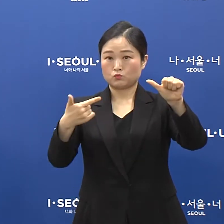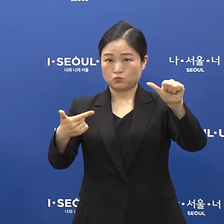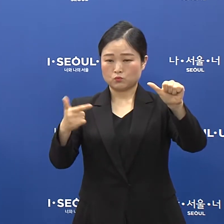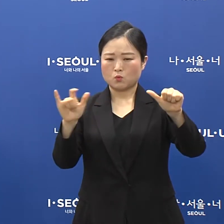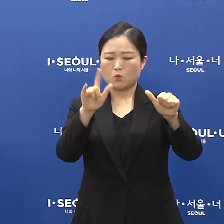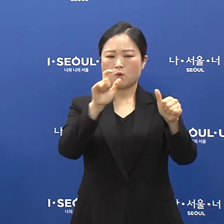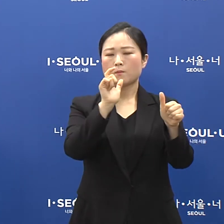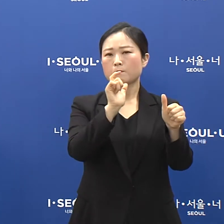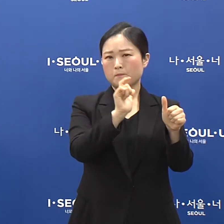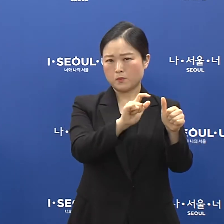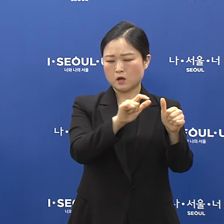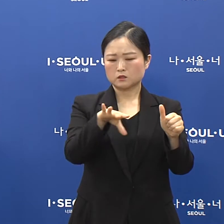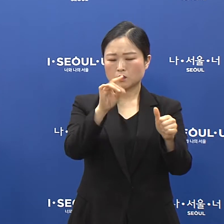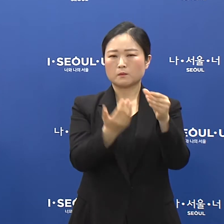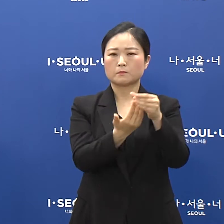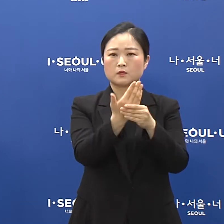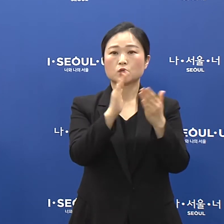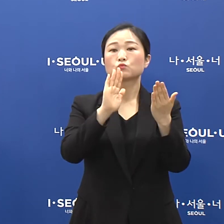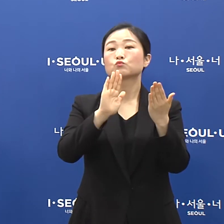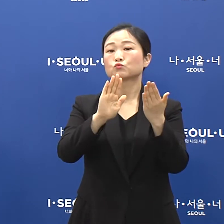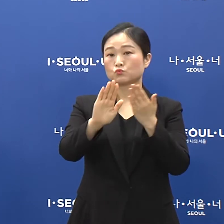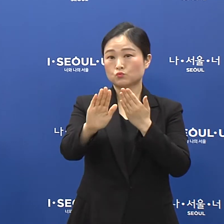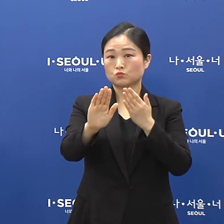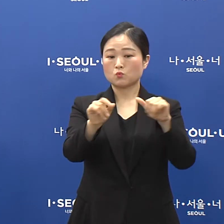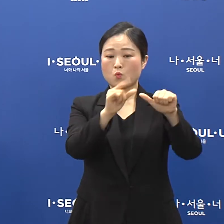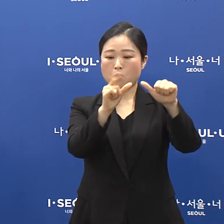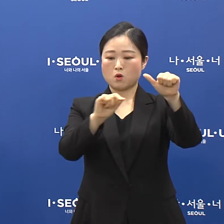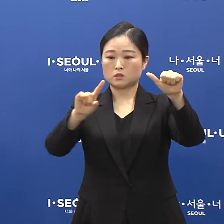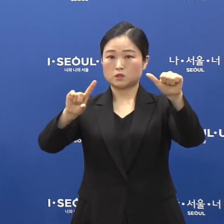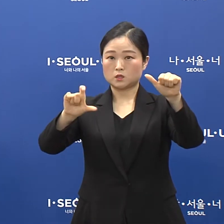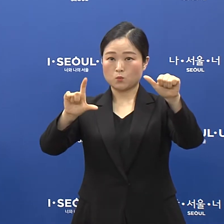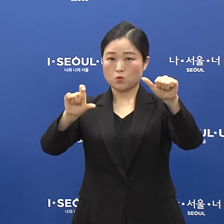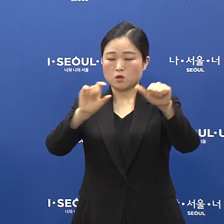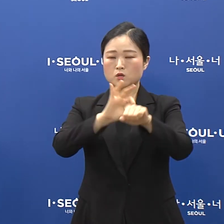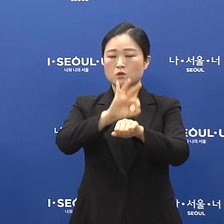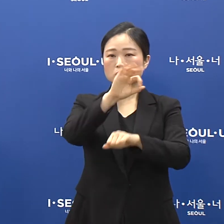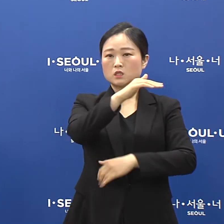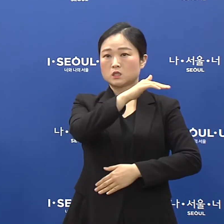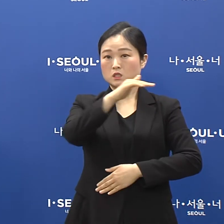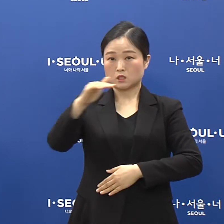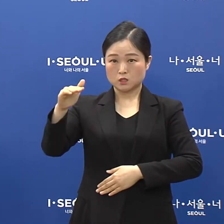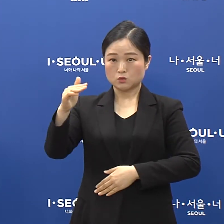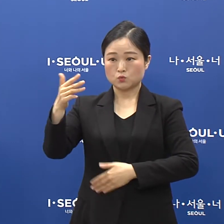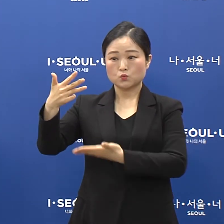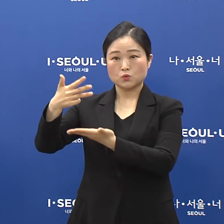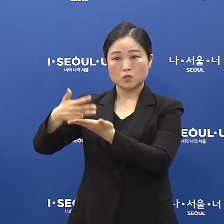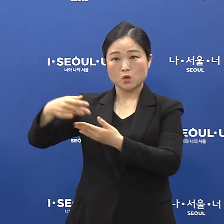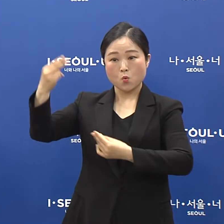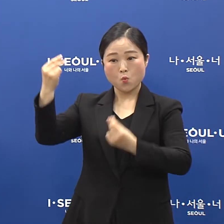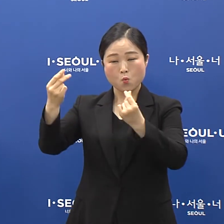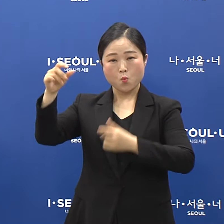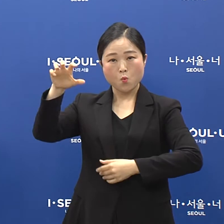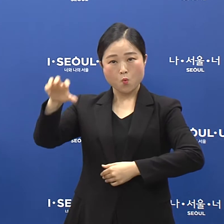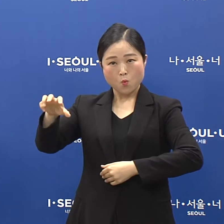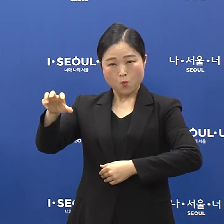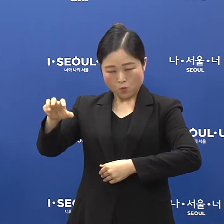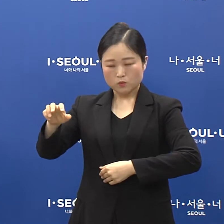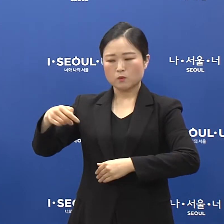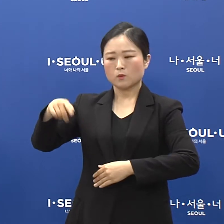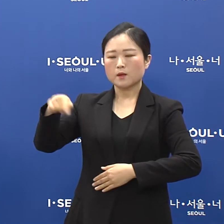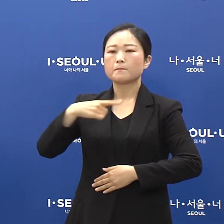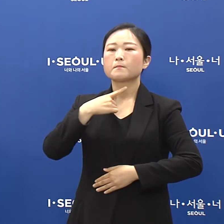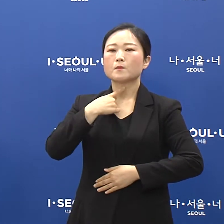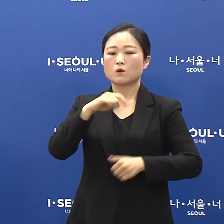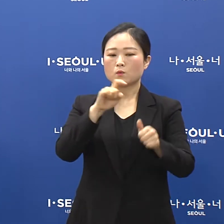최초 확진자가 된 이후 5월 15일 10시 기준으로 이태원 클럽 관련 확진자는 총 93명입니다.